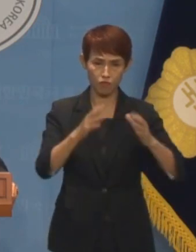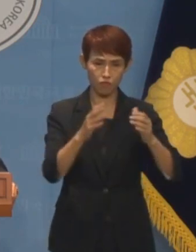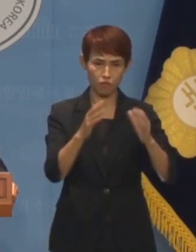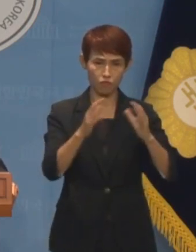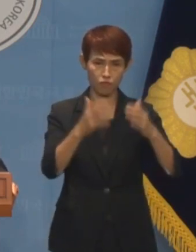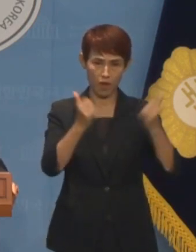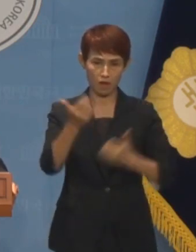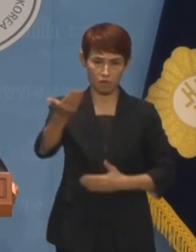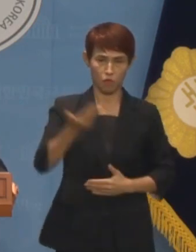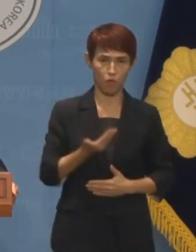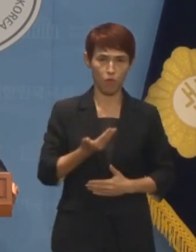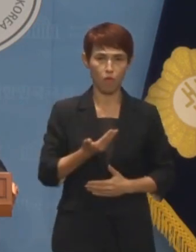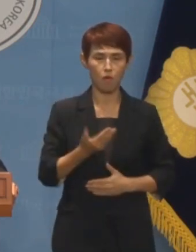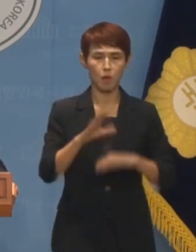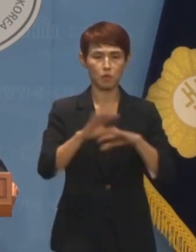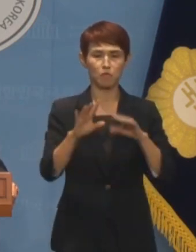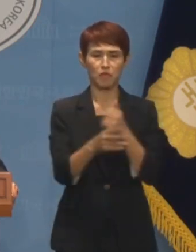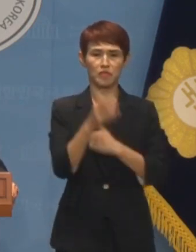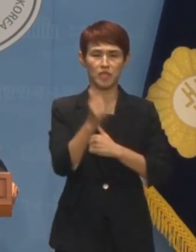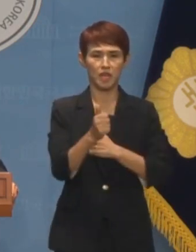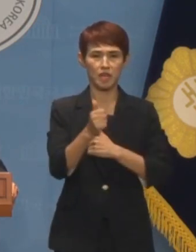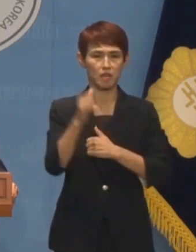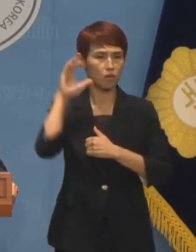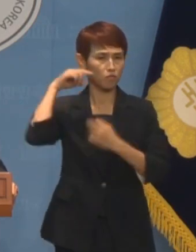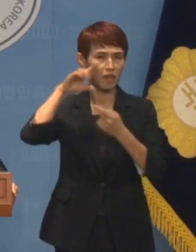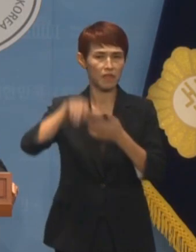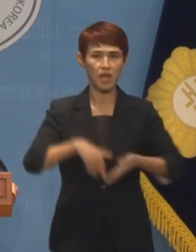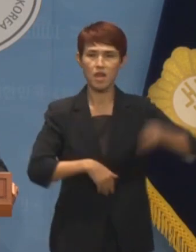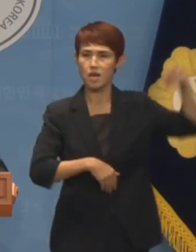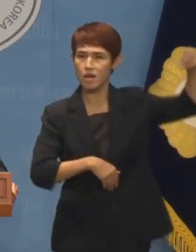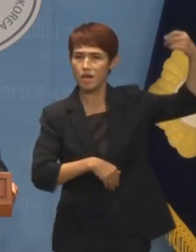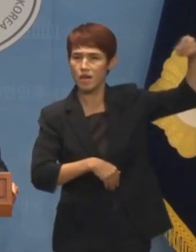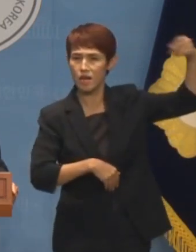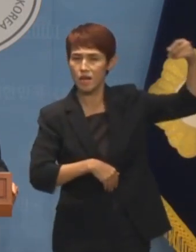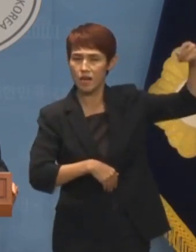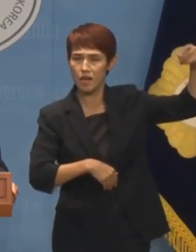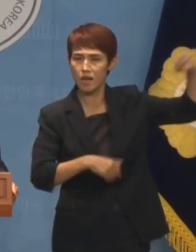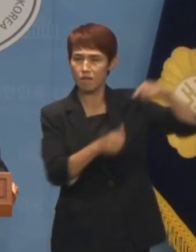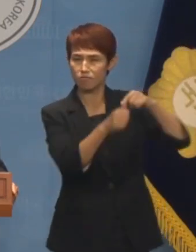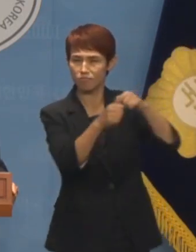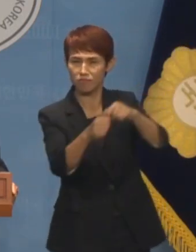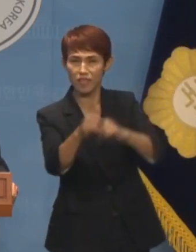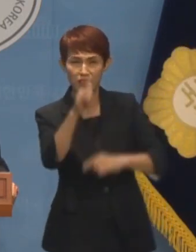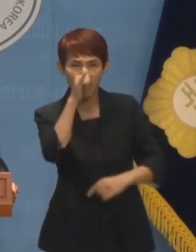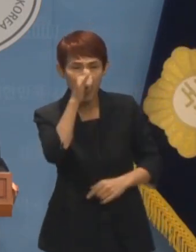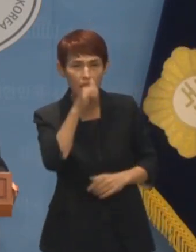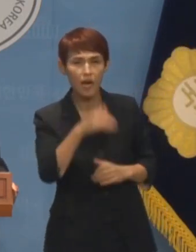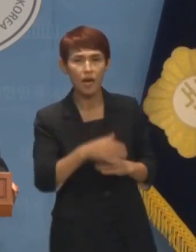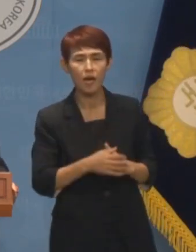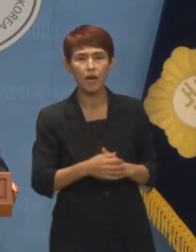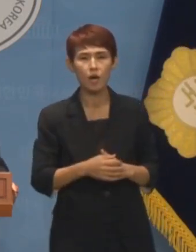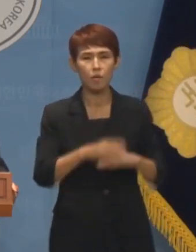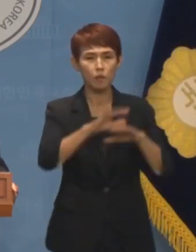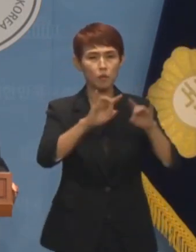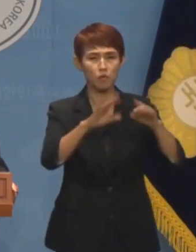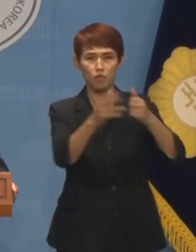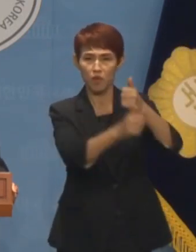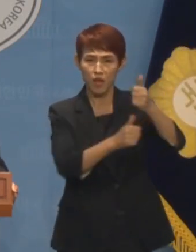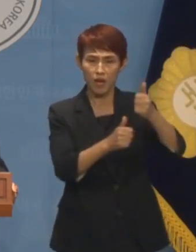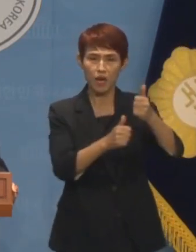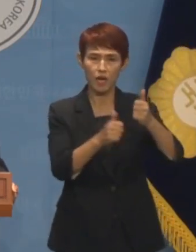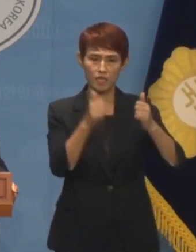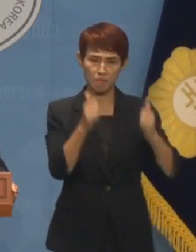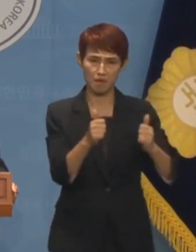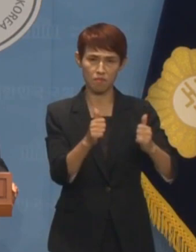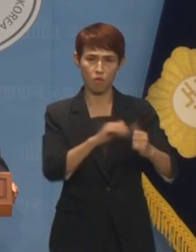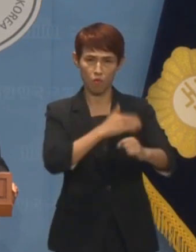과방위원장이 이것을 청문회 중에 들고 흔들면서 증인을 압박하였다며 방통위가 정당한 재판을